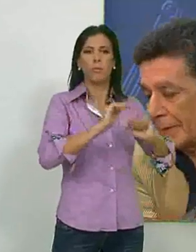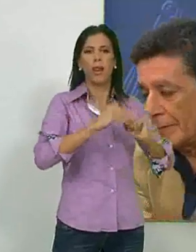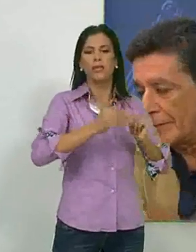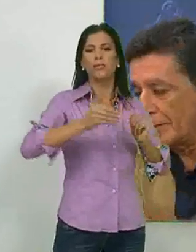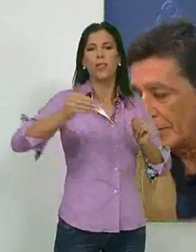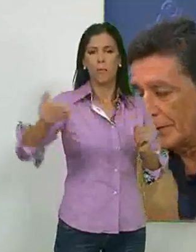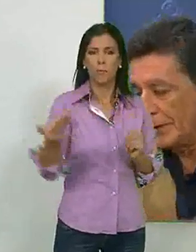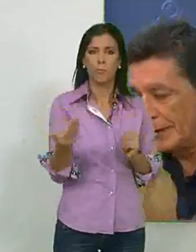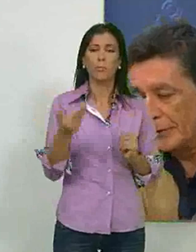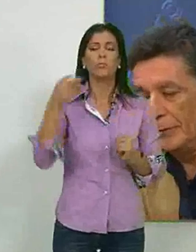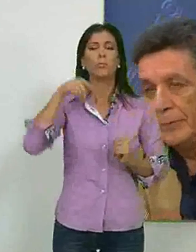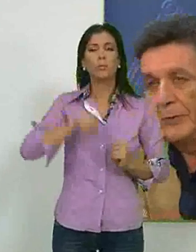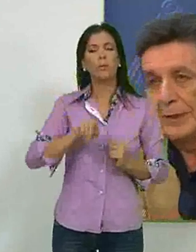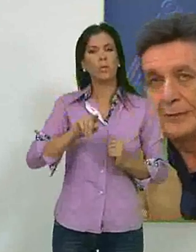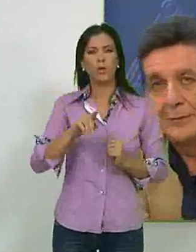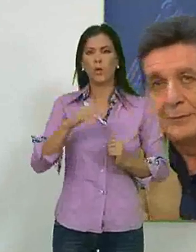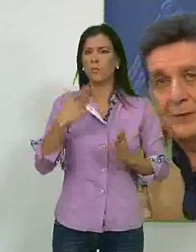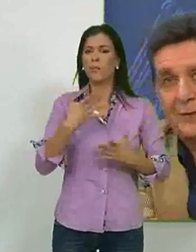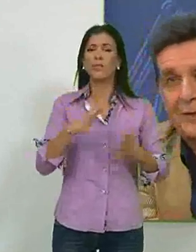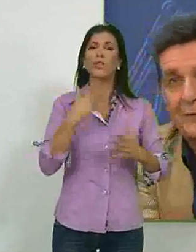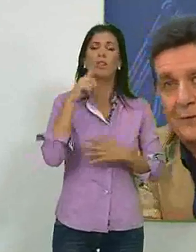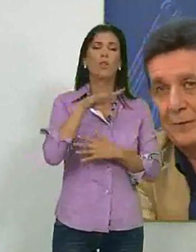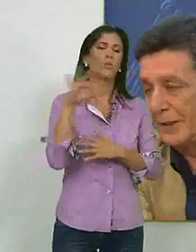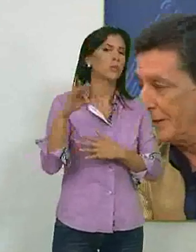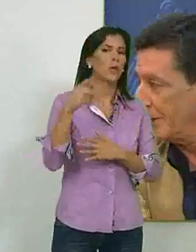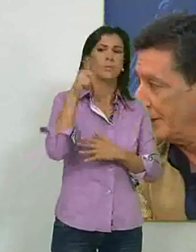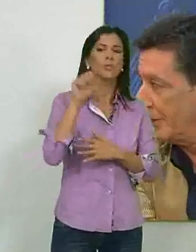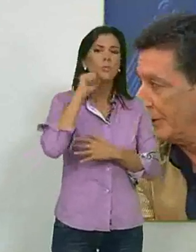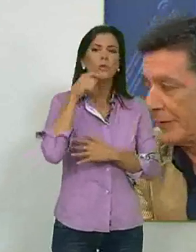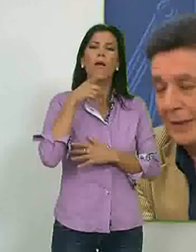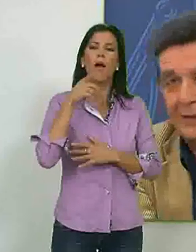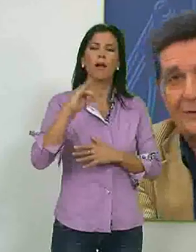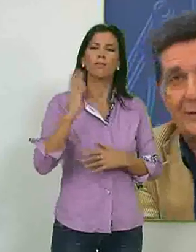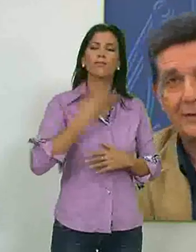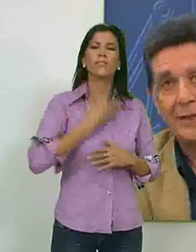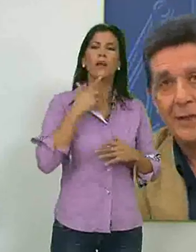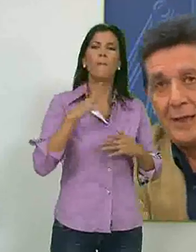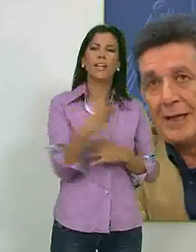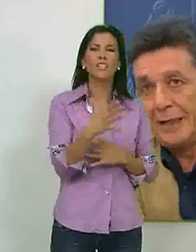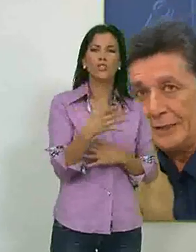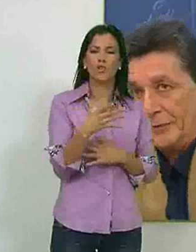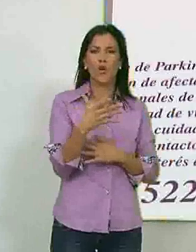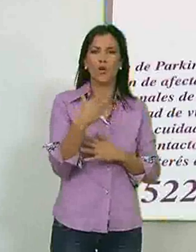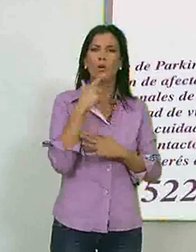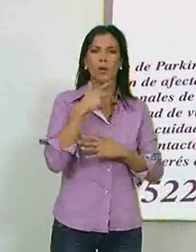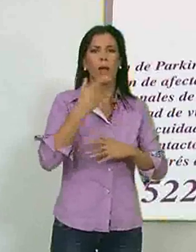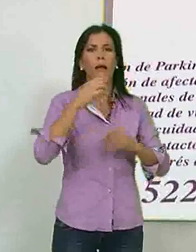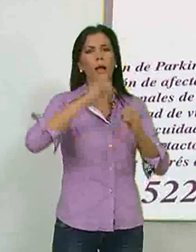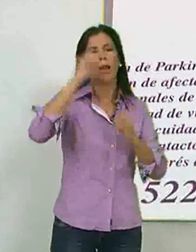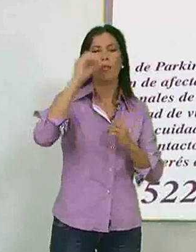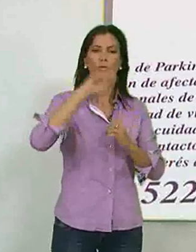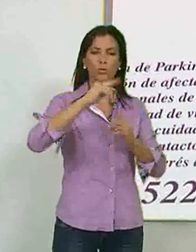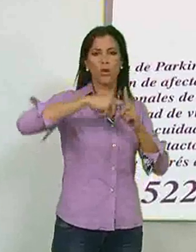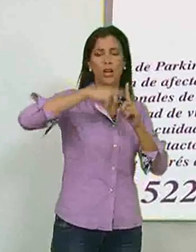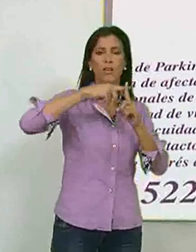en el tiempo. Por otra parte, unos 150 motileños padecen Parkinson en alguno de los grados de la